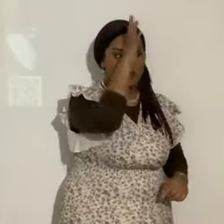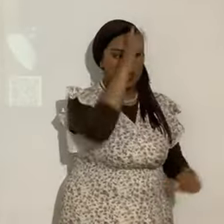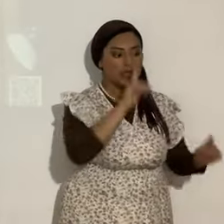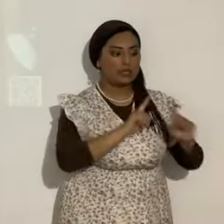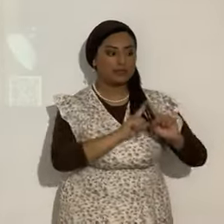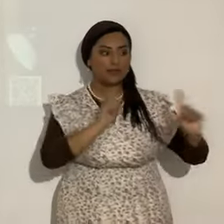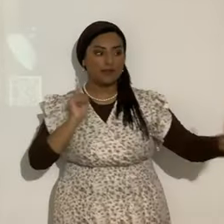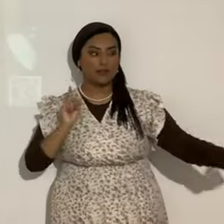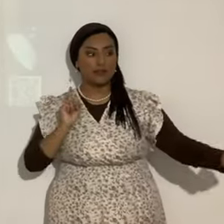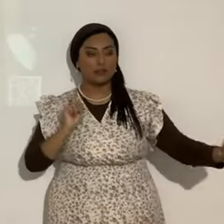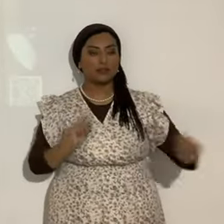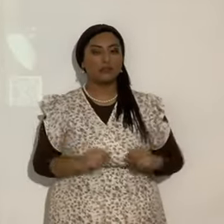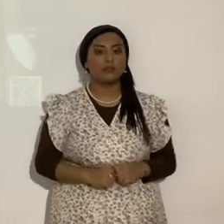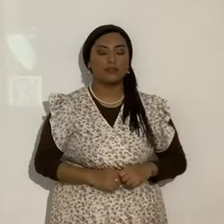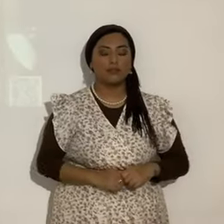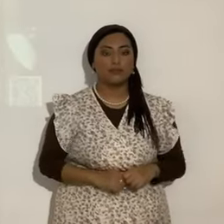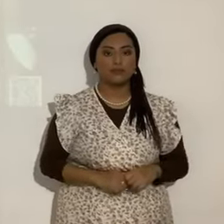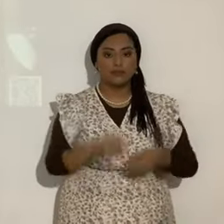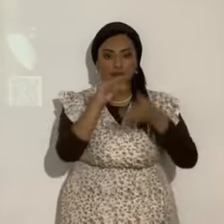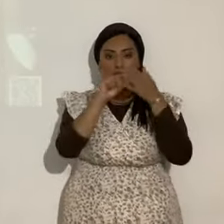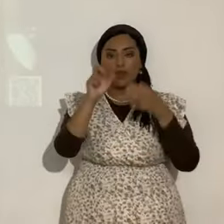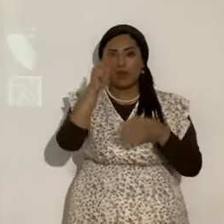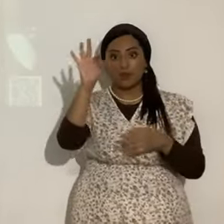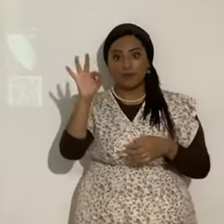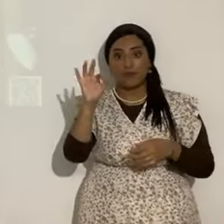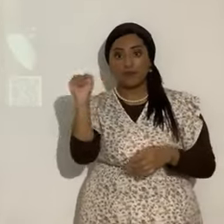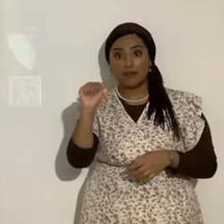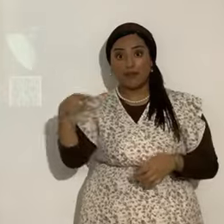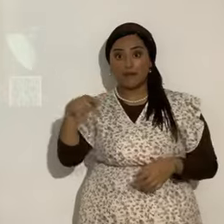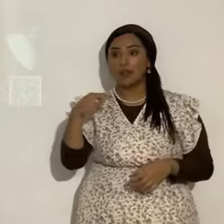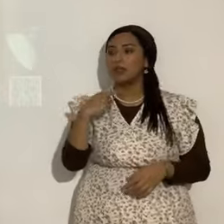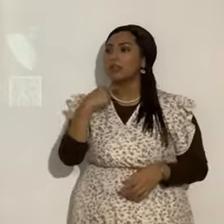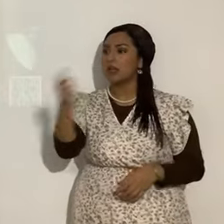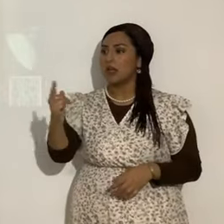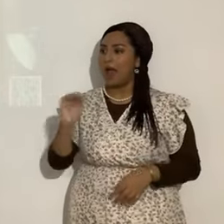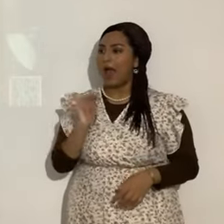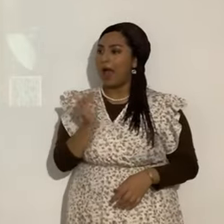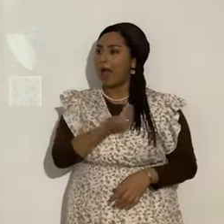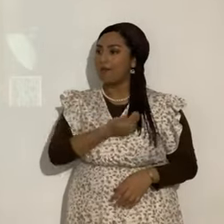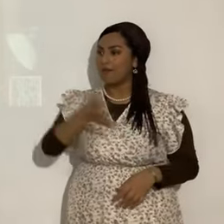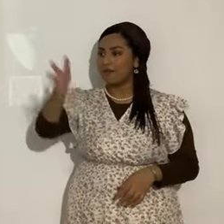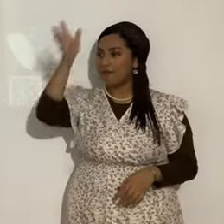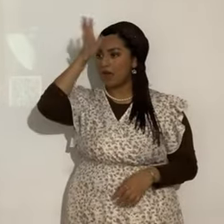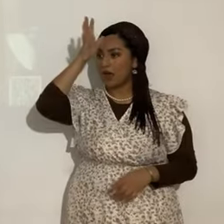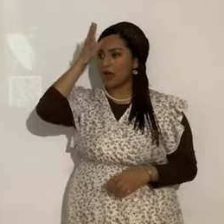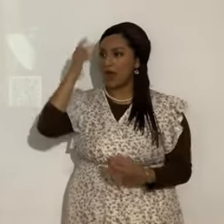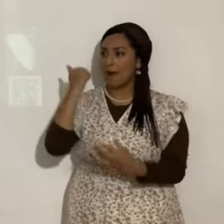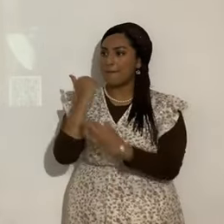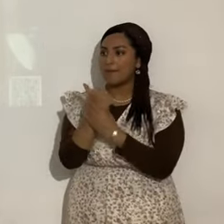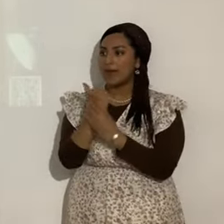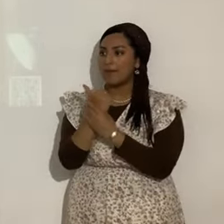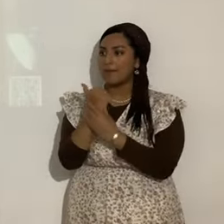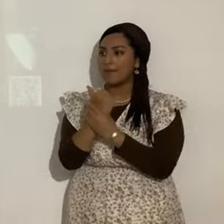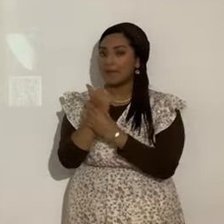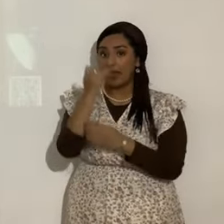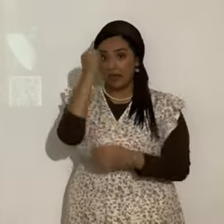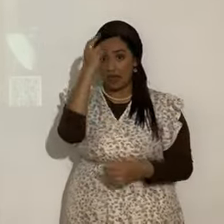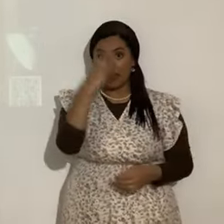Ahora, verso 39. Respondieron y le dijeron, nuestro Padre es Abraham. Yahshua les dijo, si fuéis